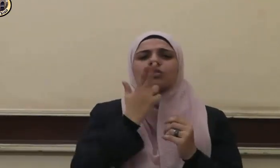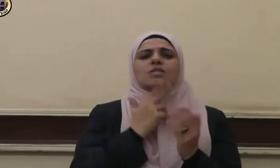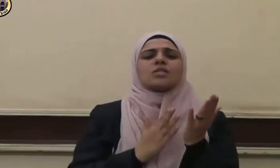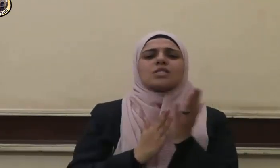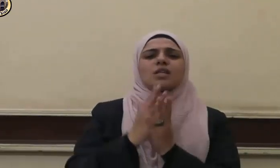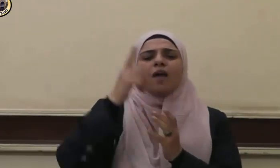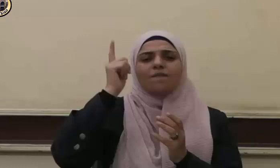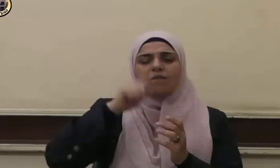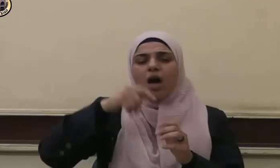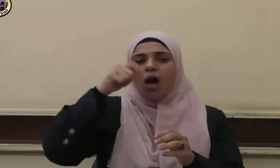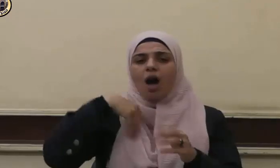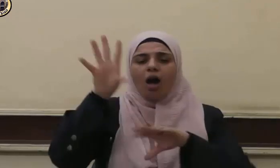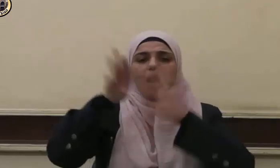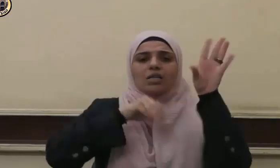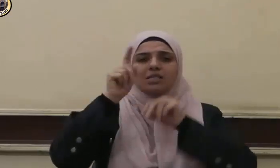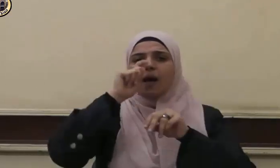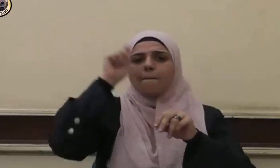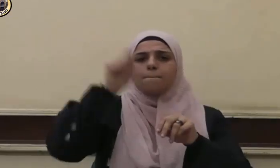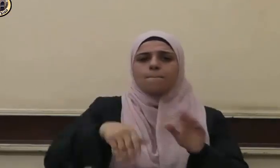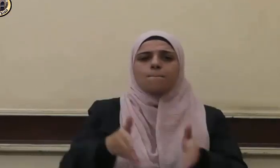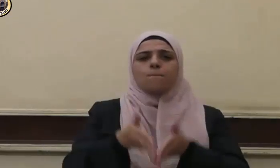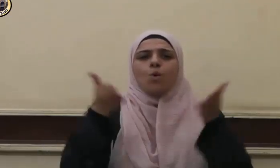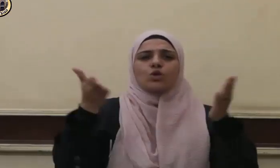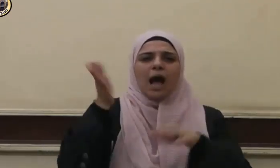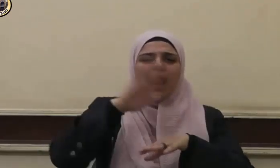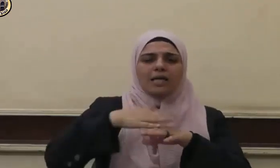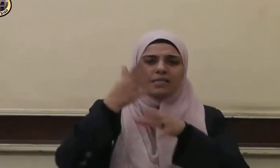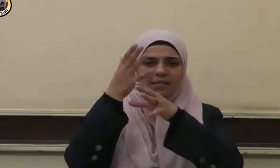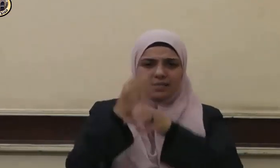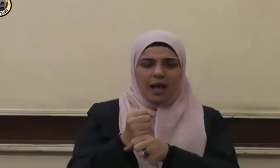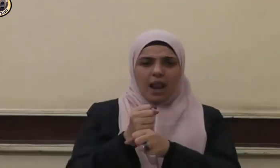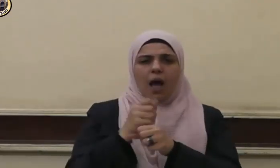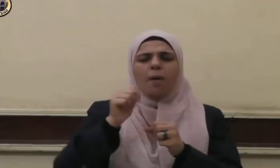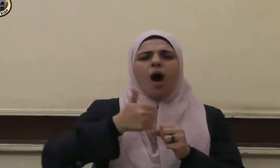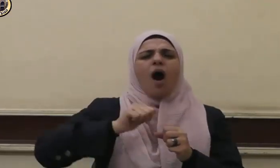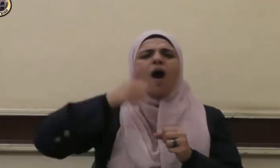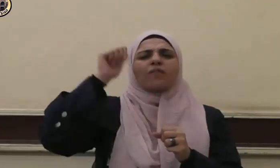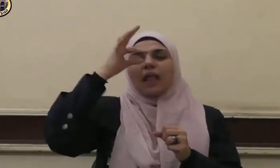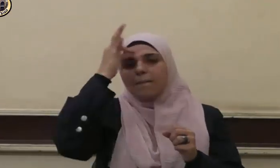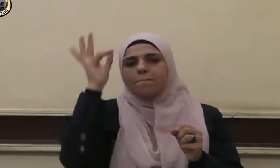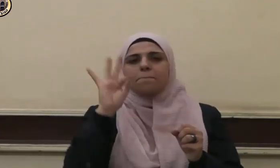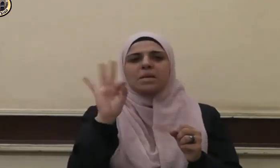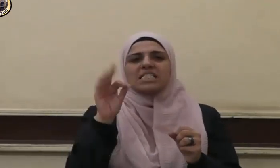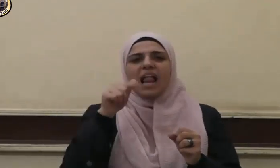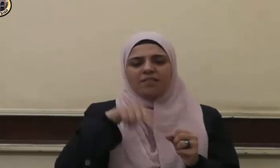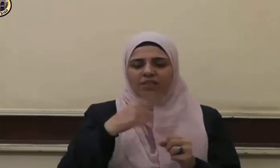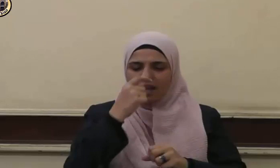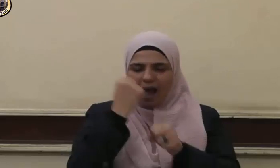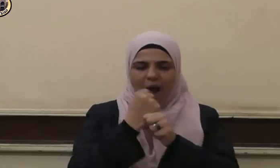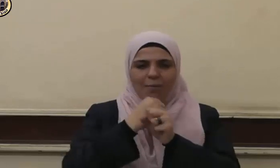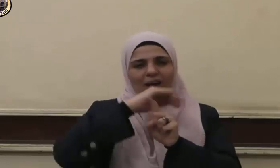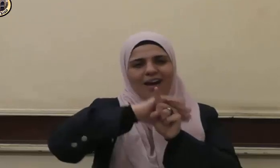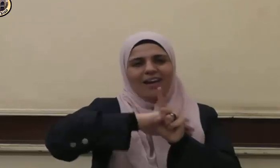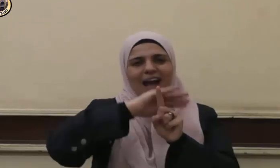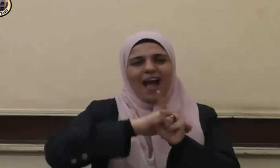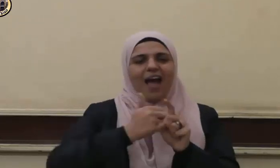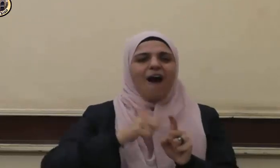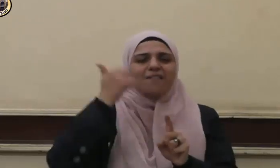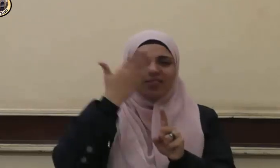قصة سيدنا موسى عليه السلام أروع الأمثلة في البر وحسن الرعاية